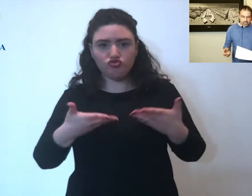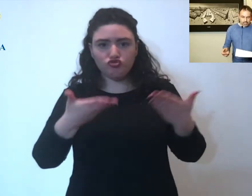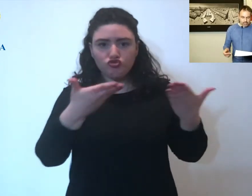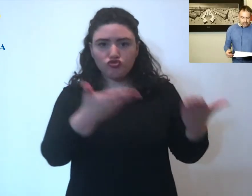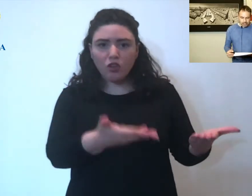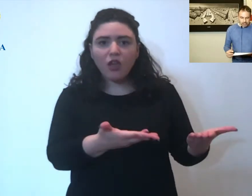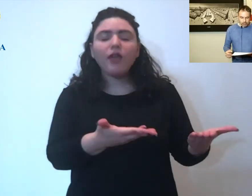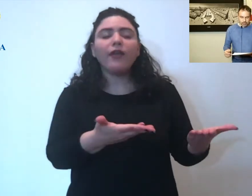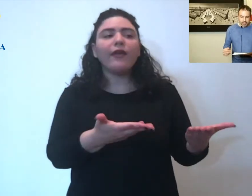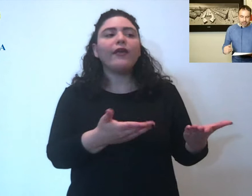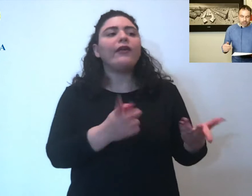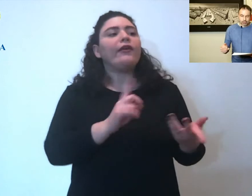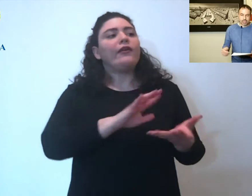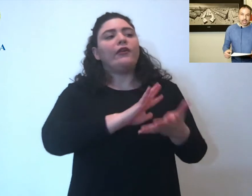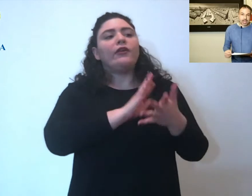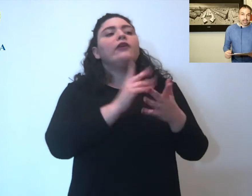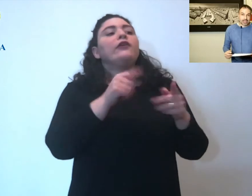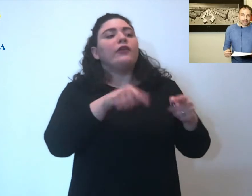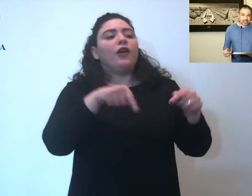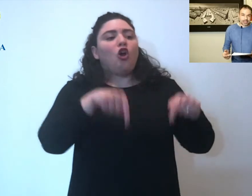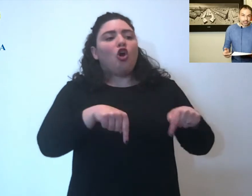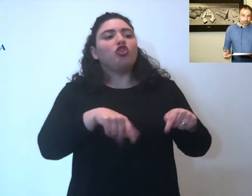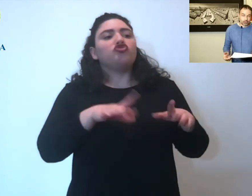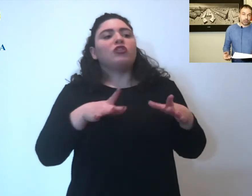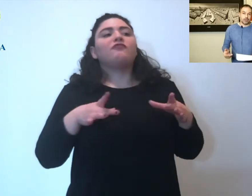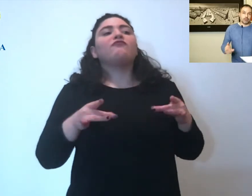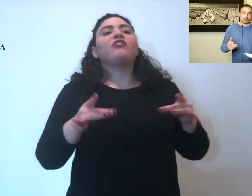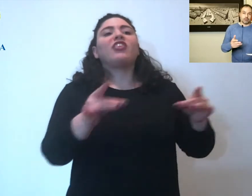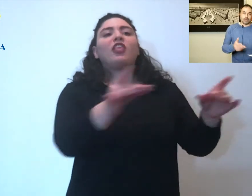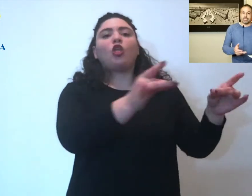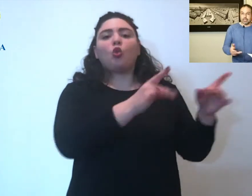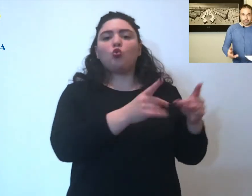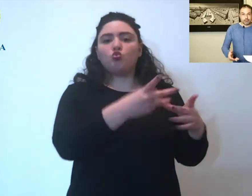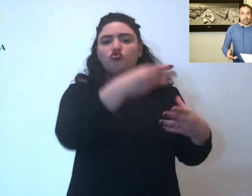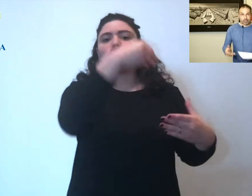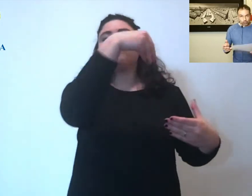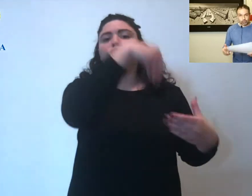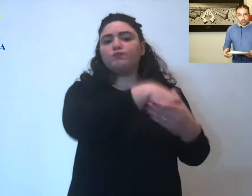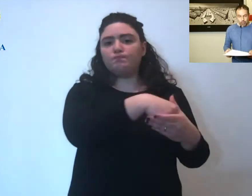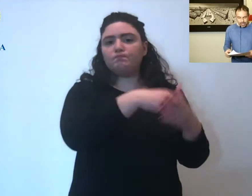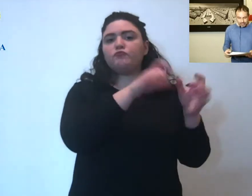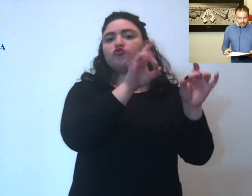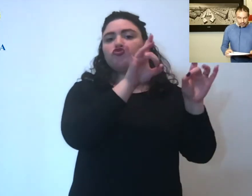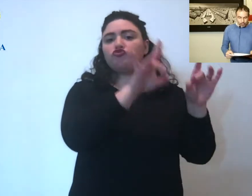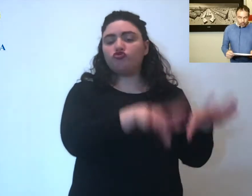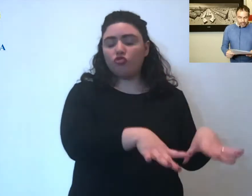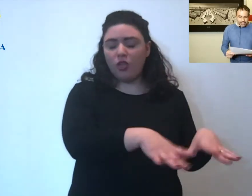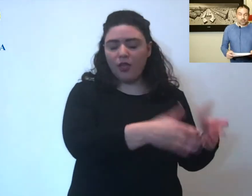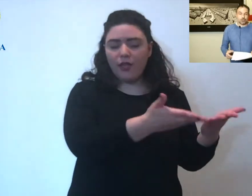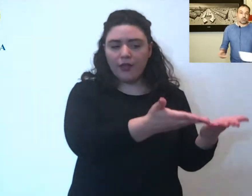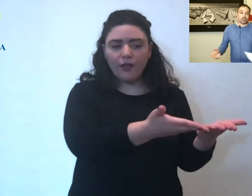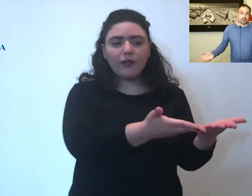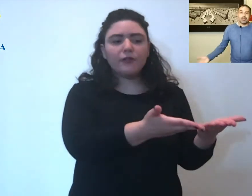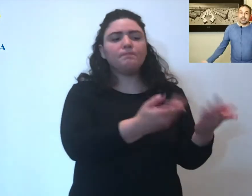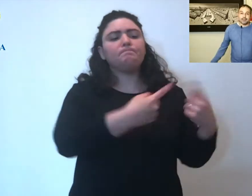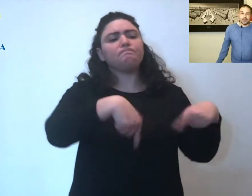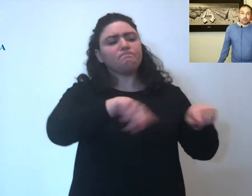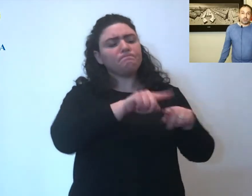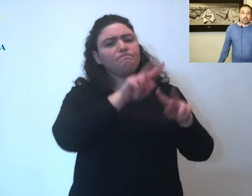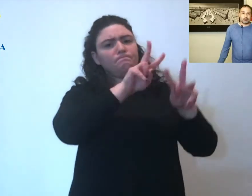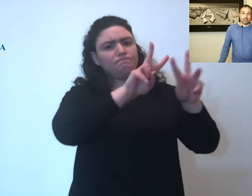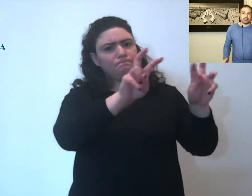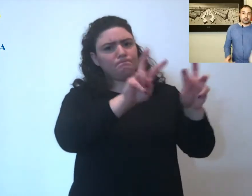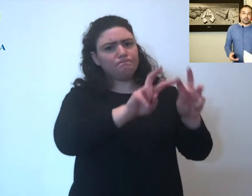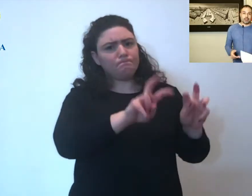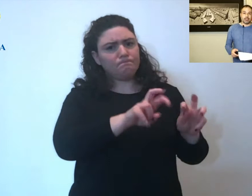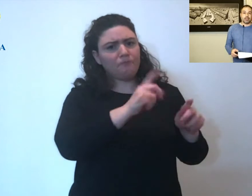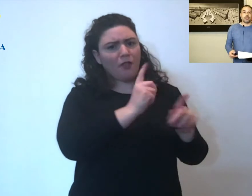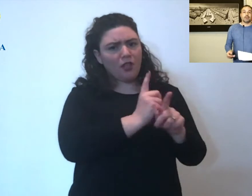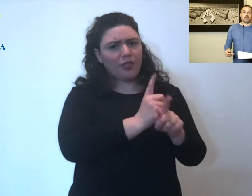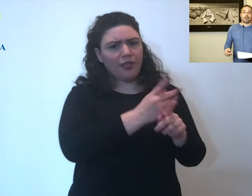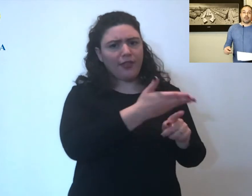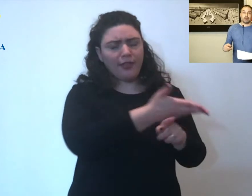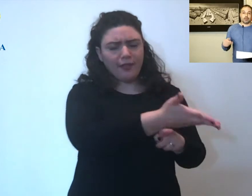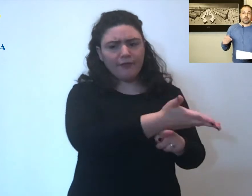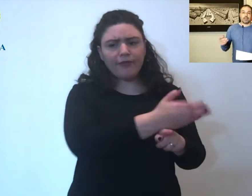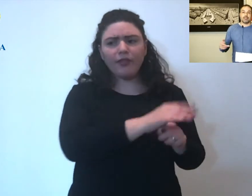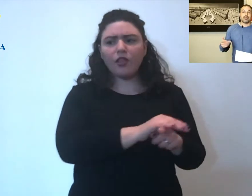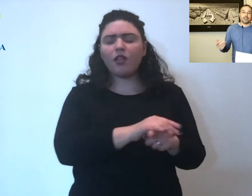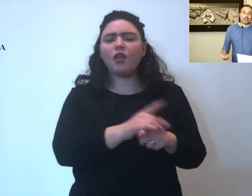insomma il virus ha attecchito. Quindi a tutti quanti voi che giustamente e logicamente